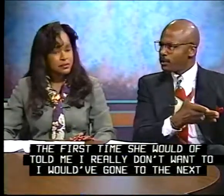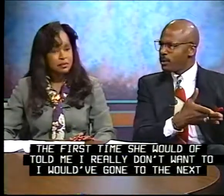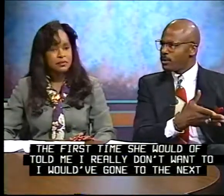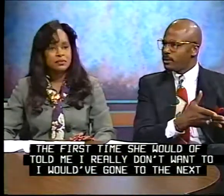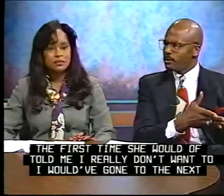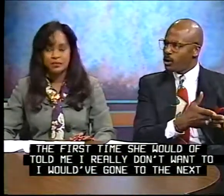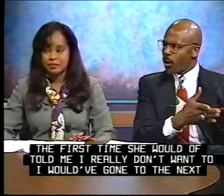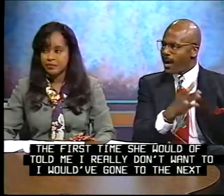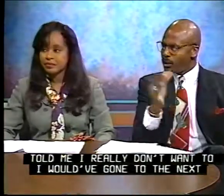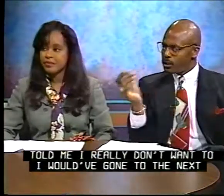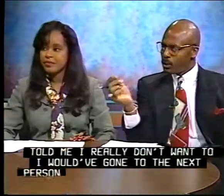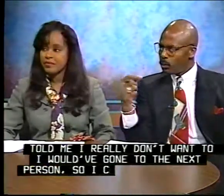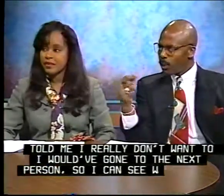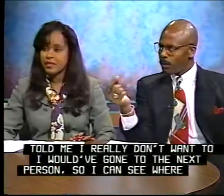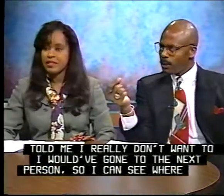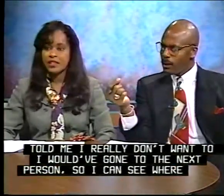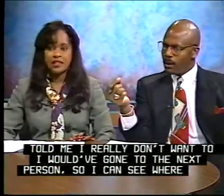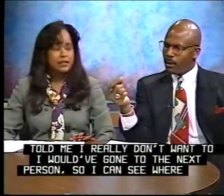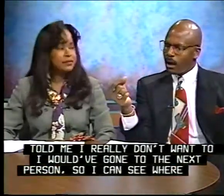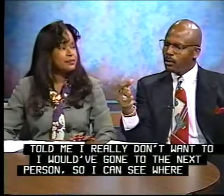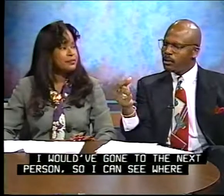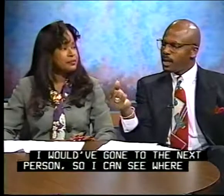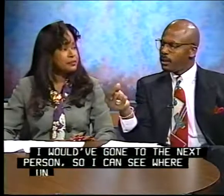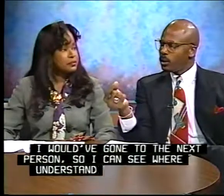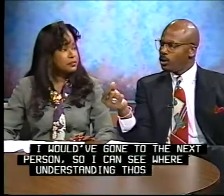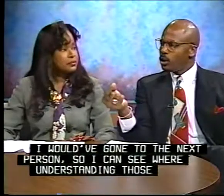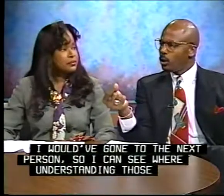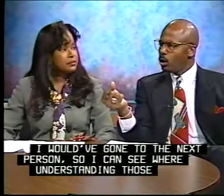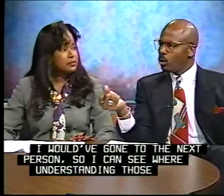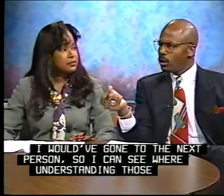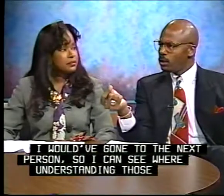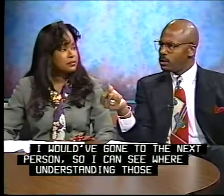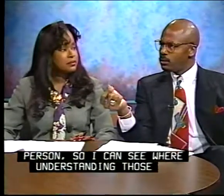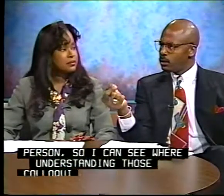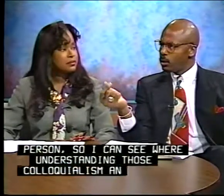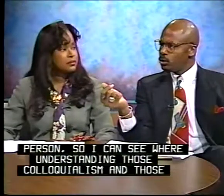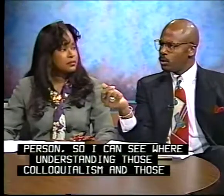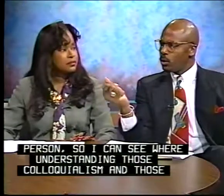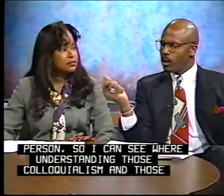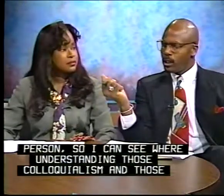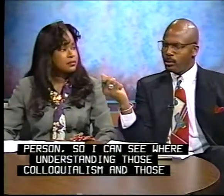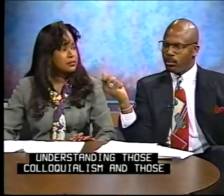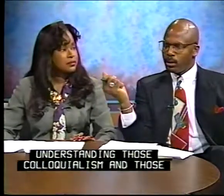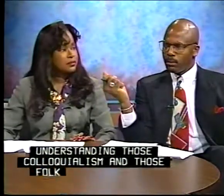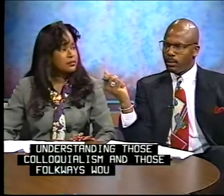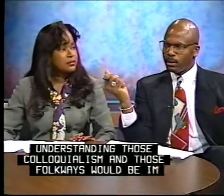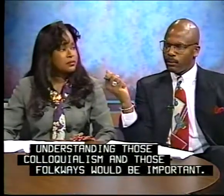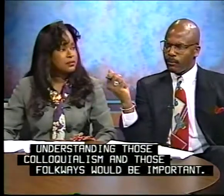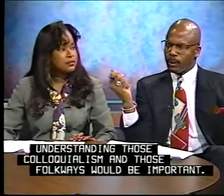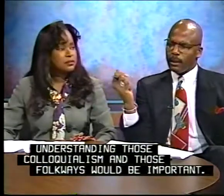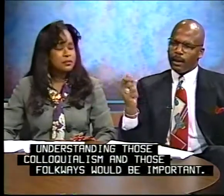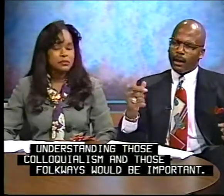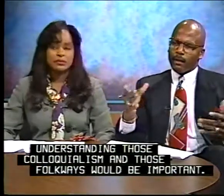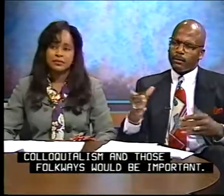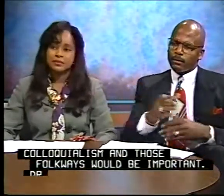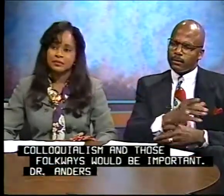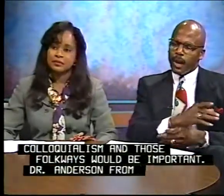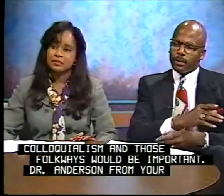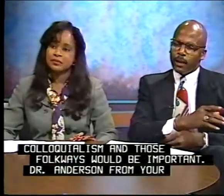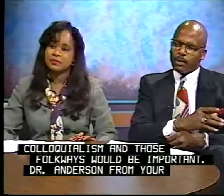person so I can see where, understanding those colloquialisms and those folkways would be important. Dr. Anderson,